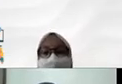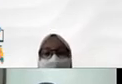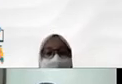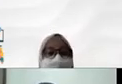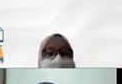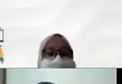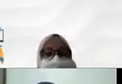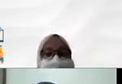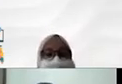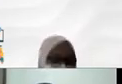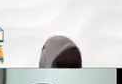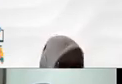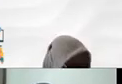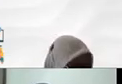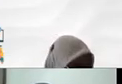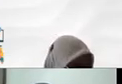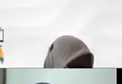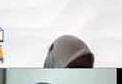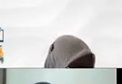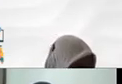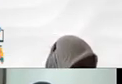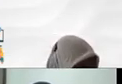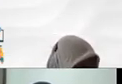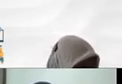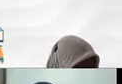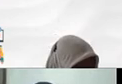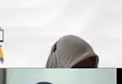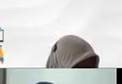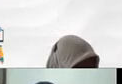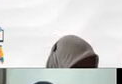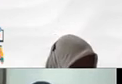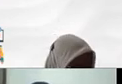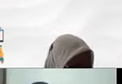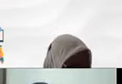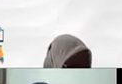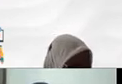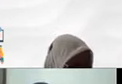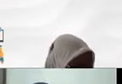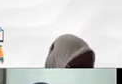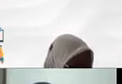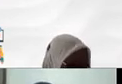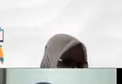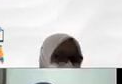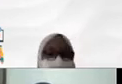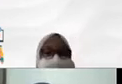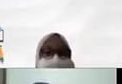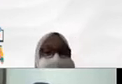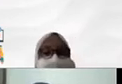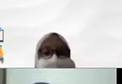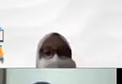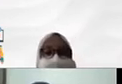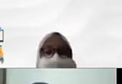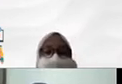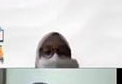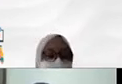19 Dunia juga dilanda orang yang disebut sebagai Spanish Flu Ini hampir sama dengan yang kita laksanakan Atau kita alami saat